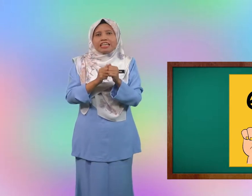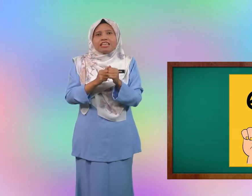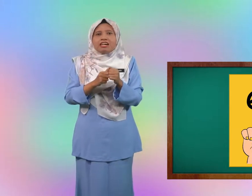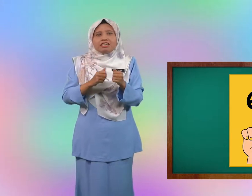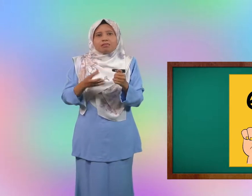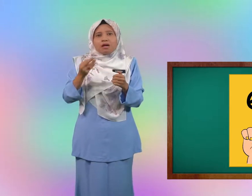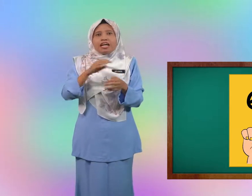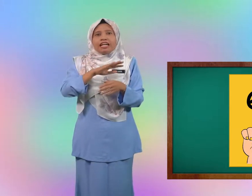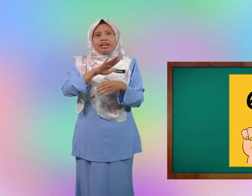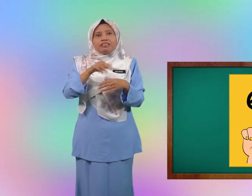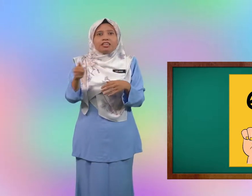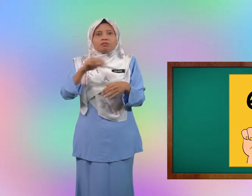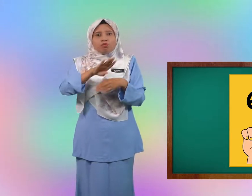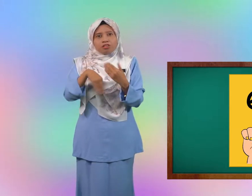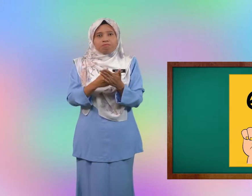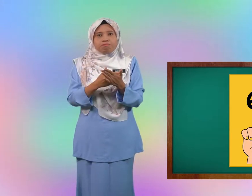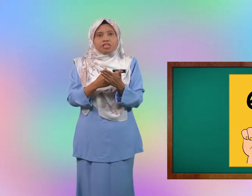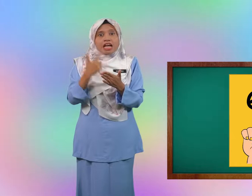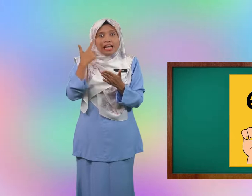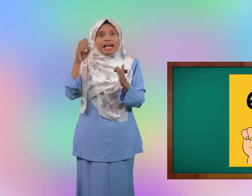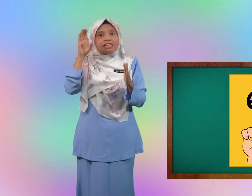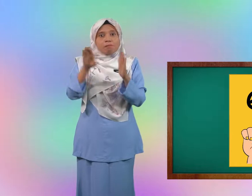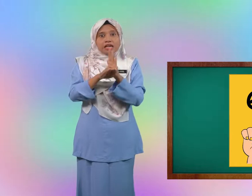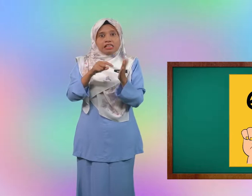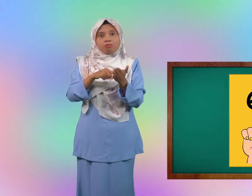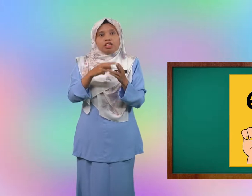semangat anda semua lihat gambar ini pula